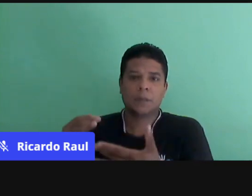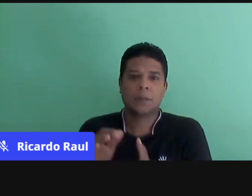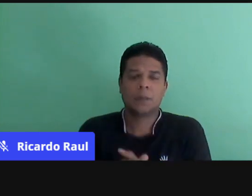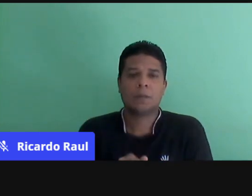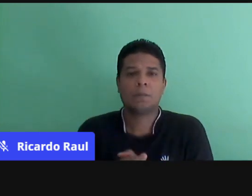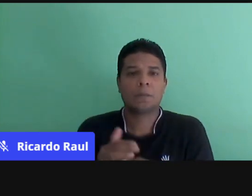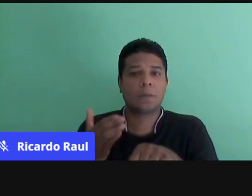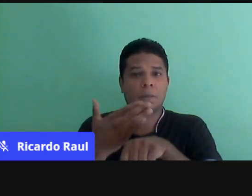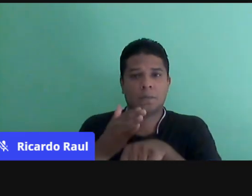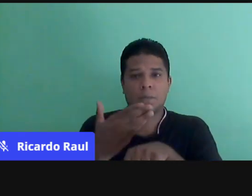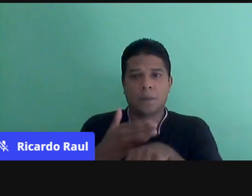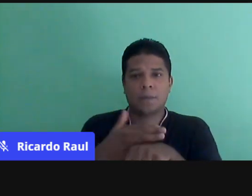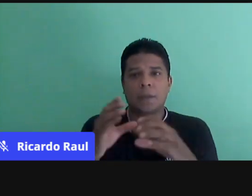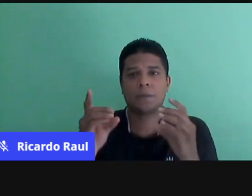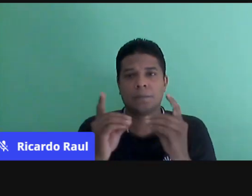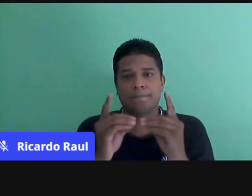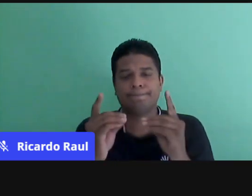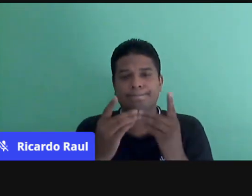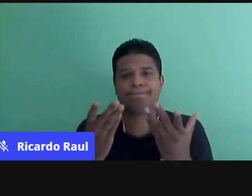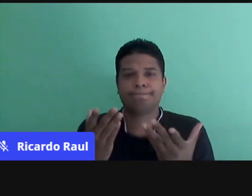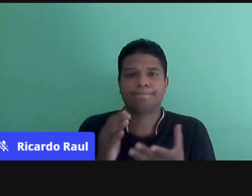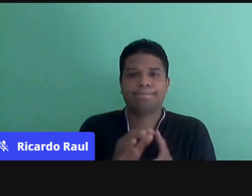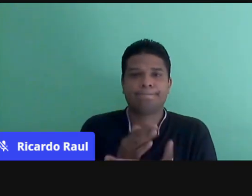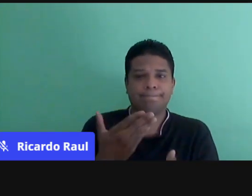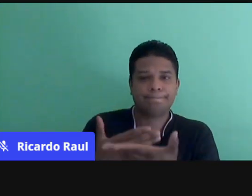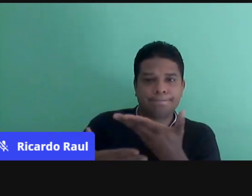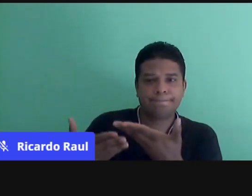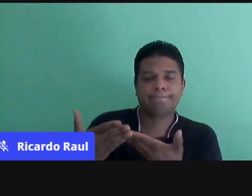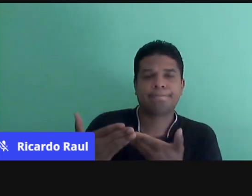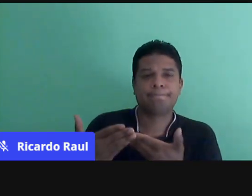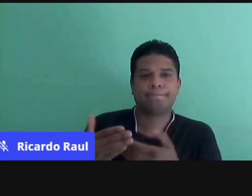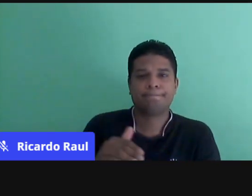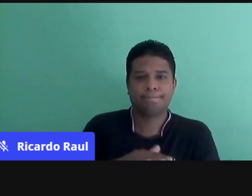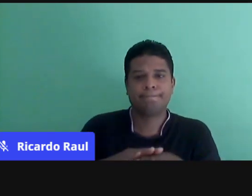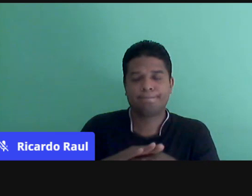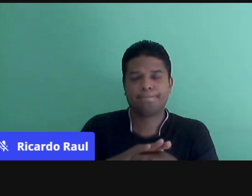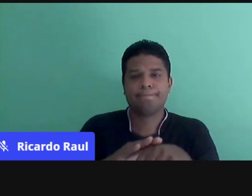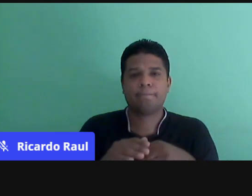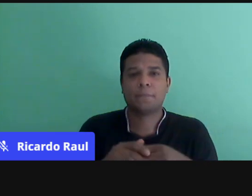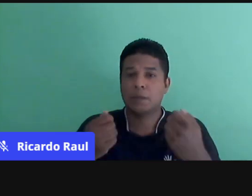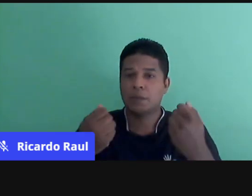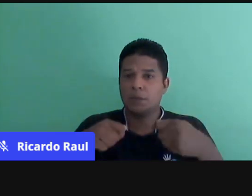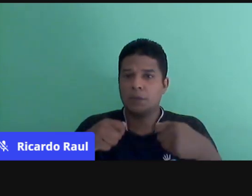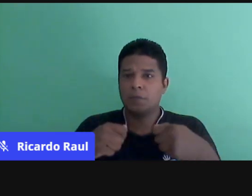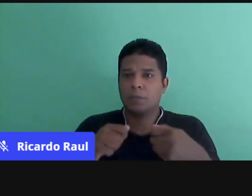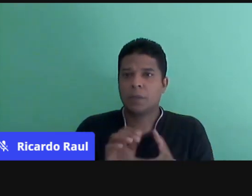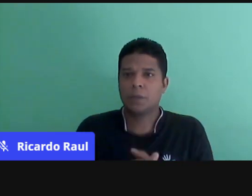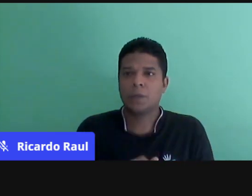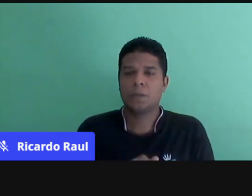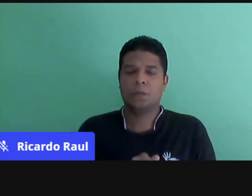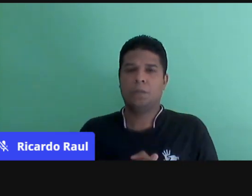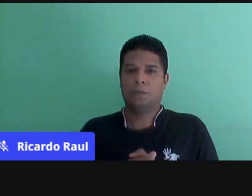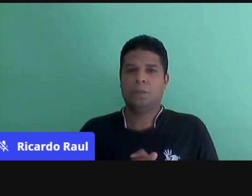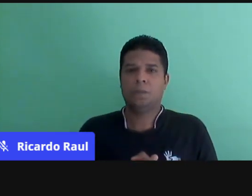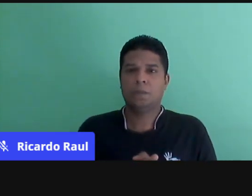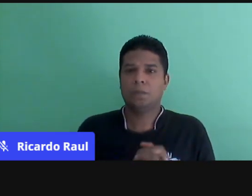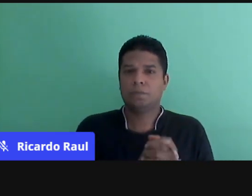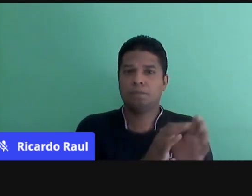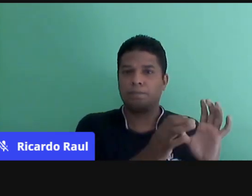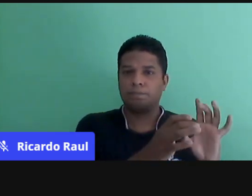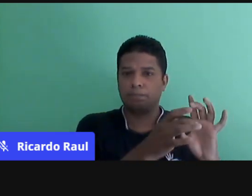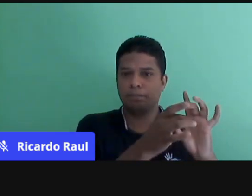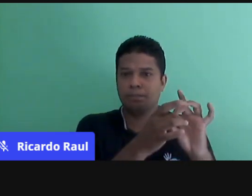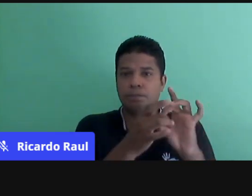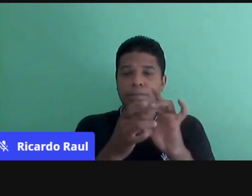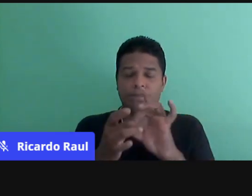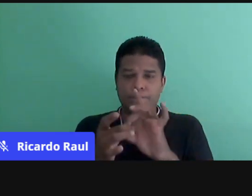defesa por uma prática dialógica, ela precisa ser estabelecida. Eu preciso defender que um contexto,